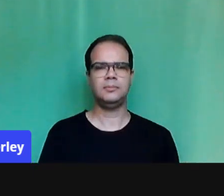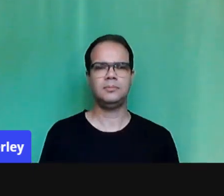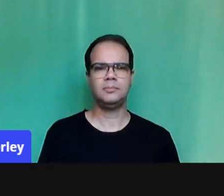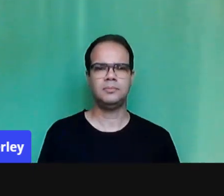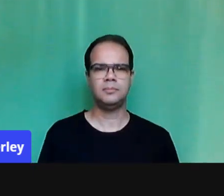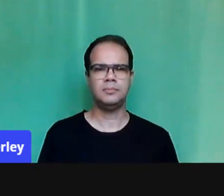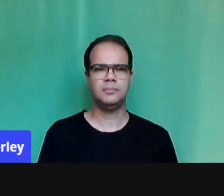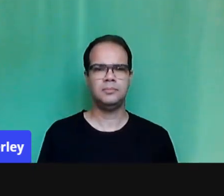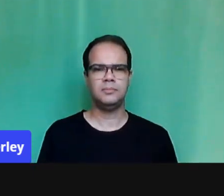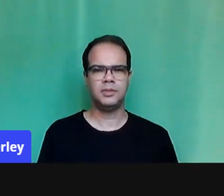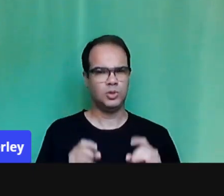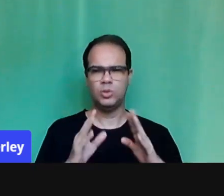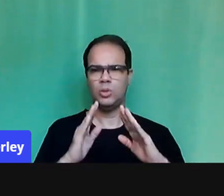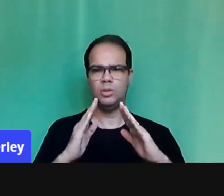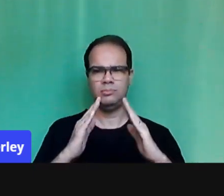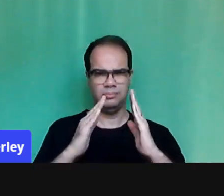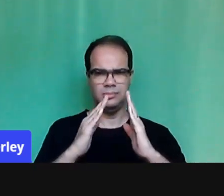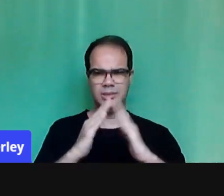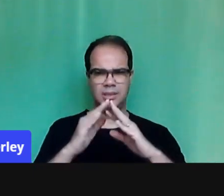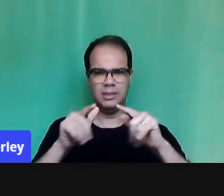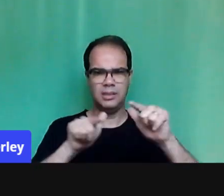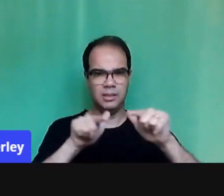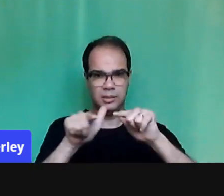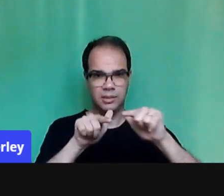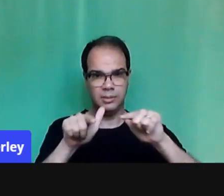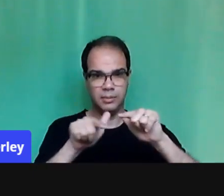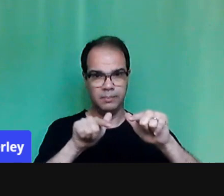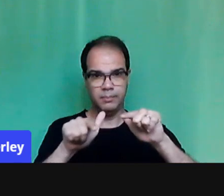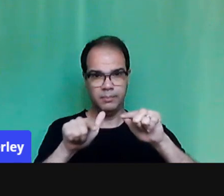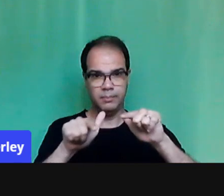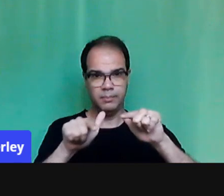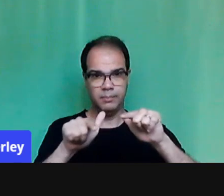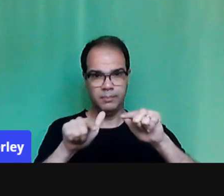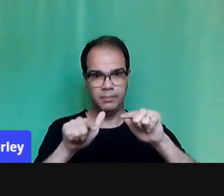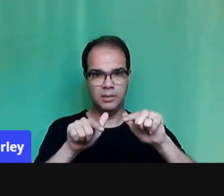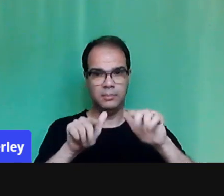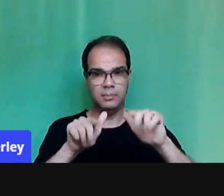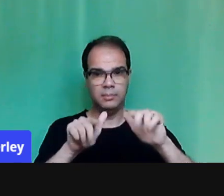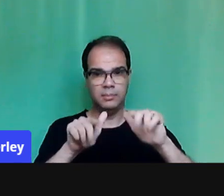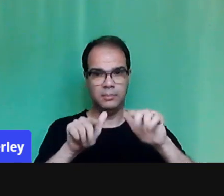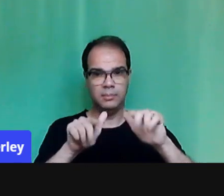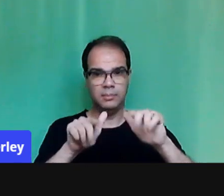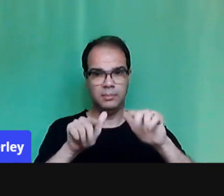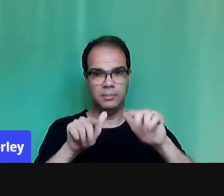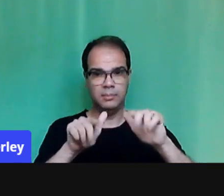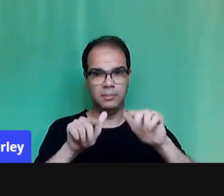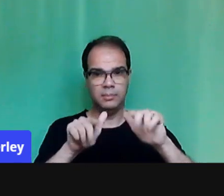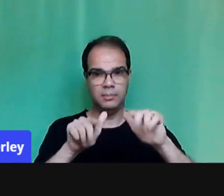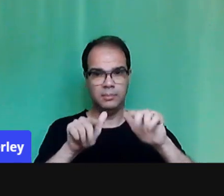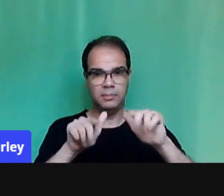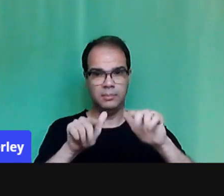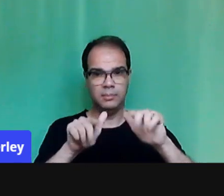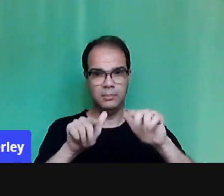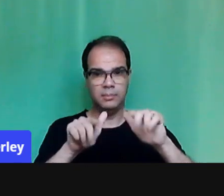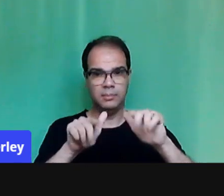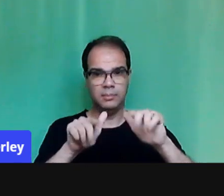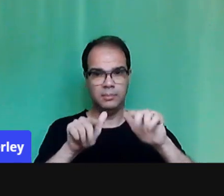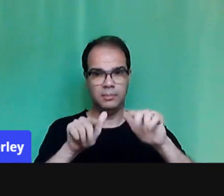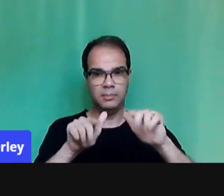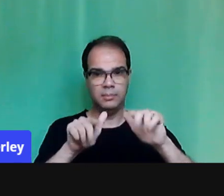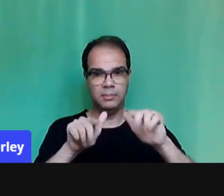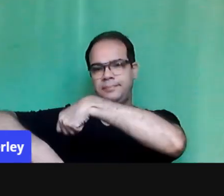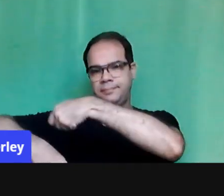né? Não estou apenas trabalhando em casa. Eu estou trabalhando em casa, estou cozinhando, estou lavando, estou passando,